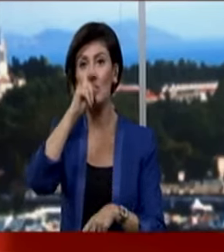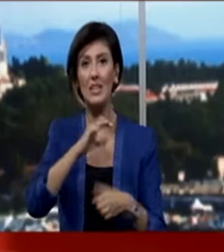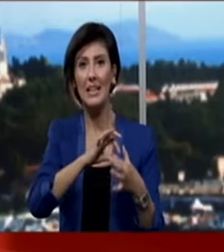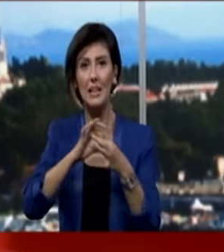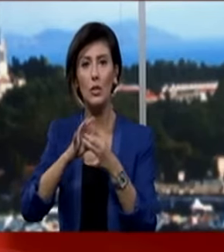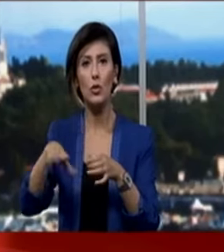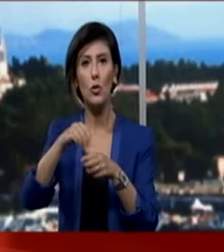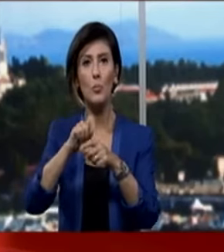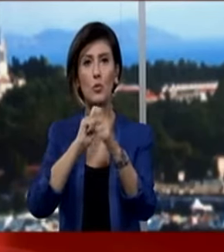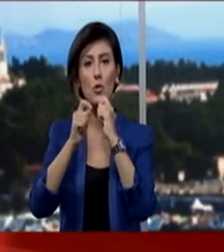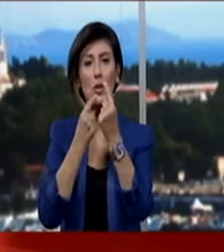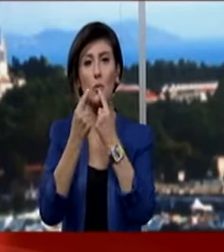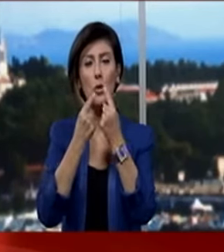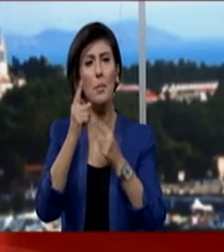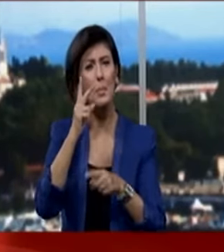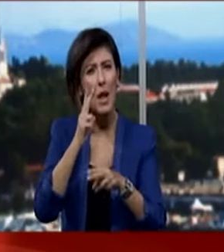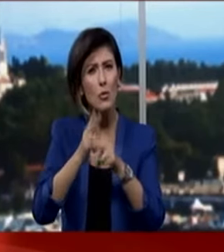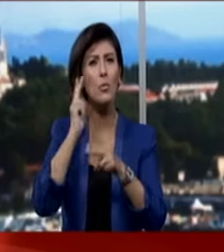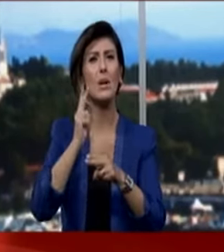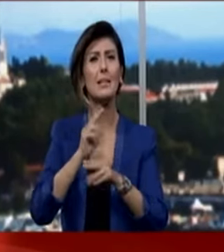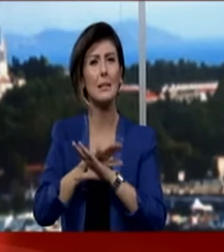İzlediğiniz için teşekkürler.